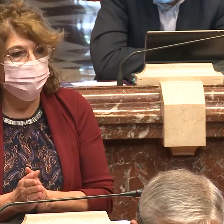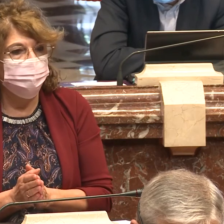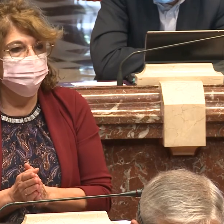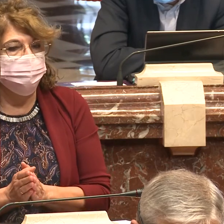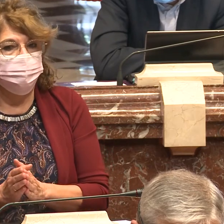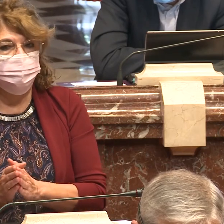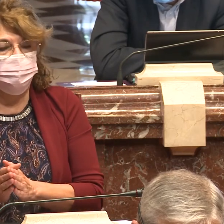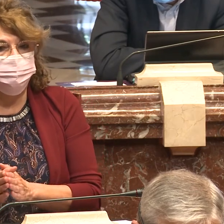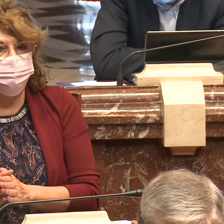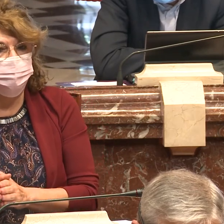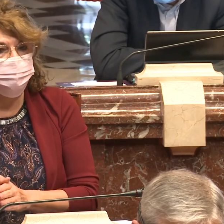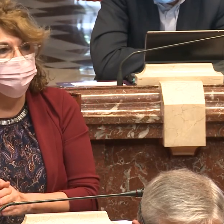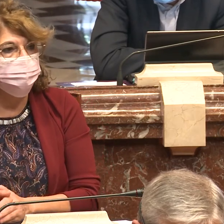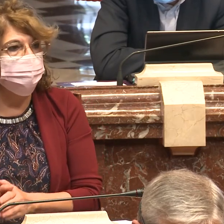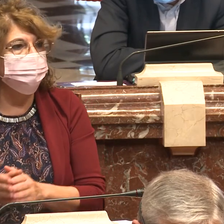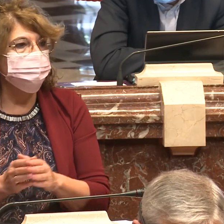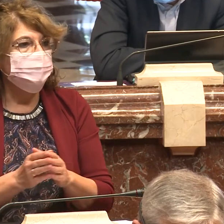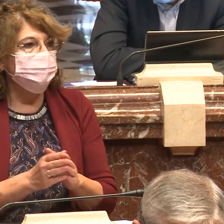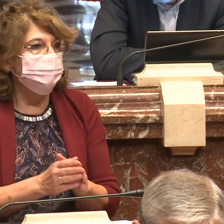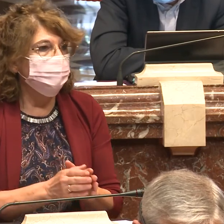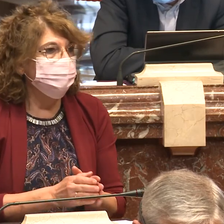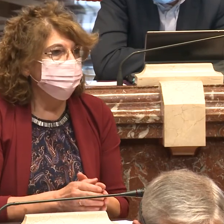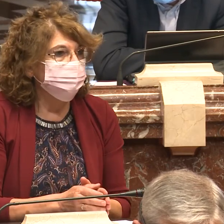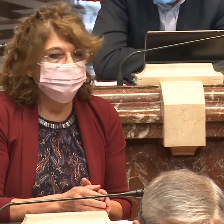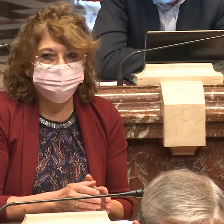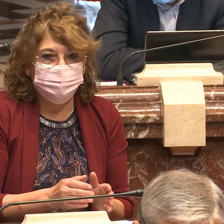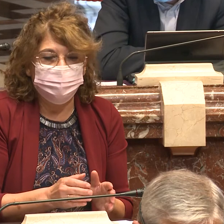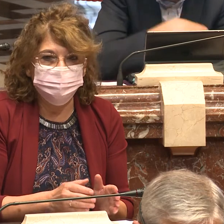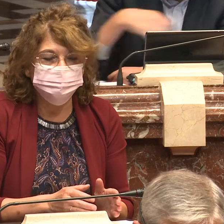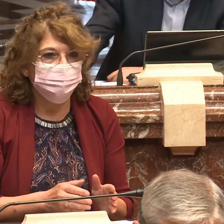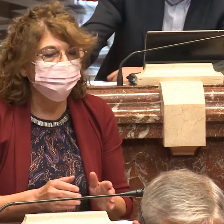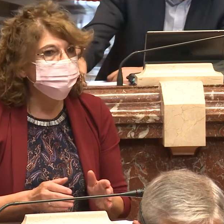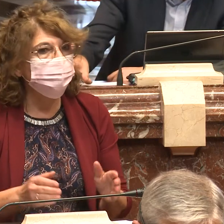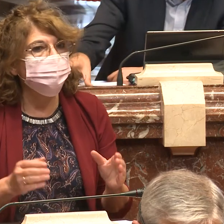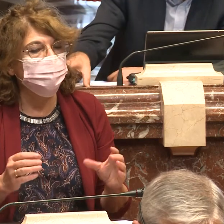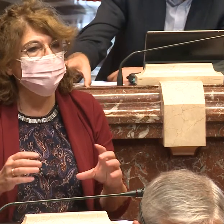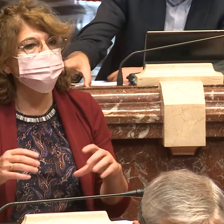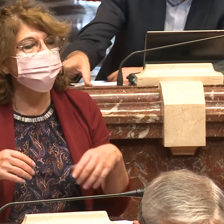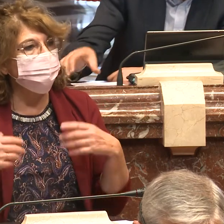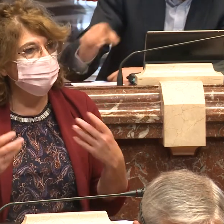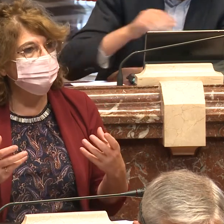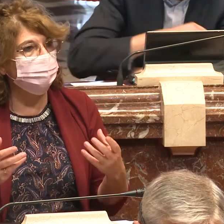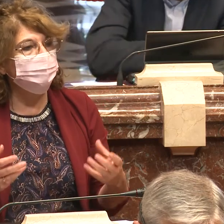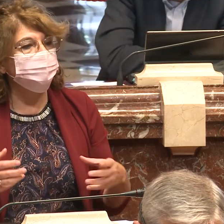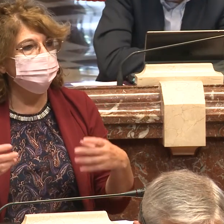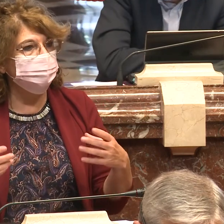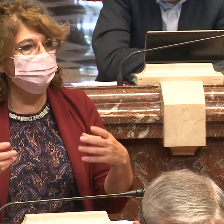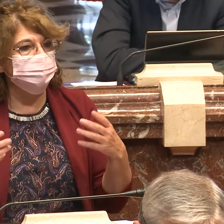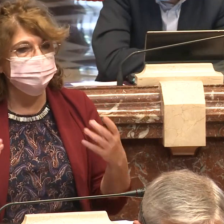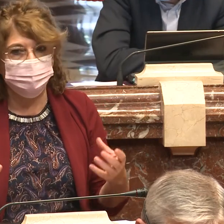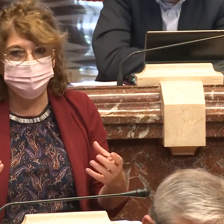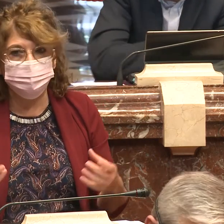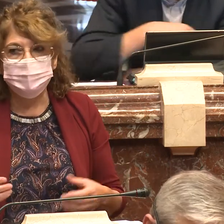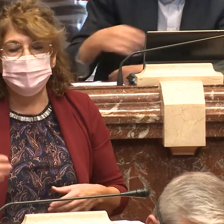puntúa el aprendizaje del inglés para la administración y eso, ¿por qué no se fomenta desde